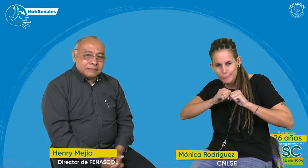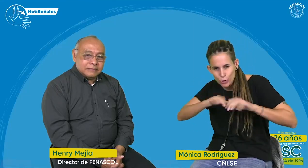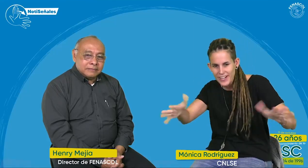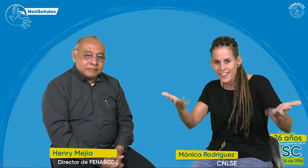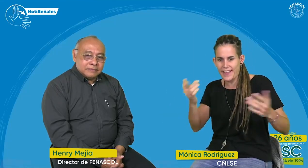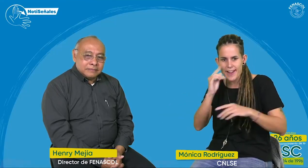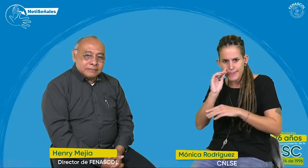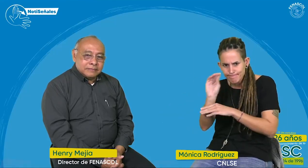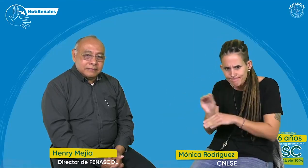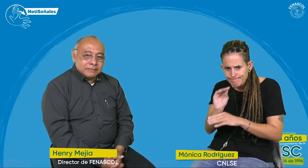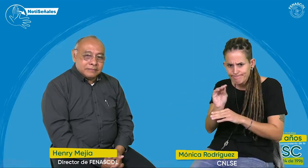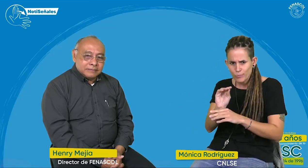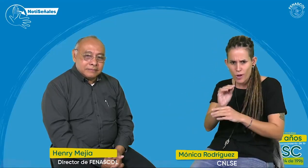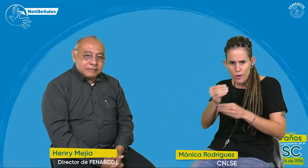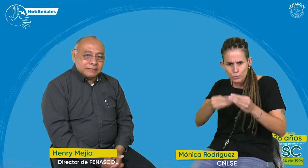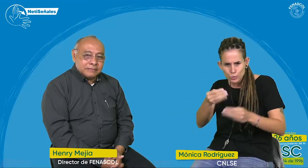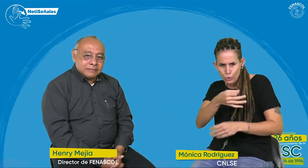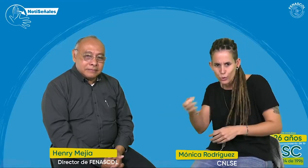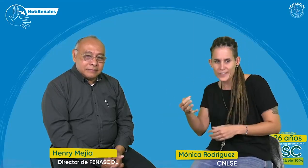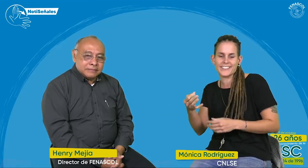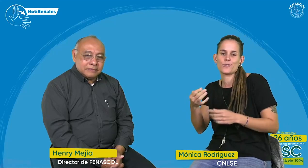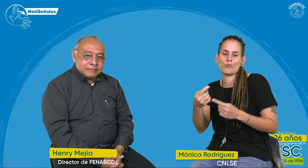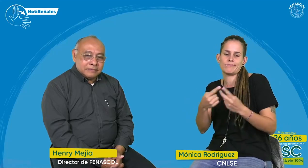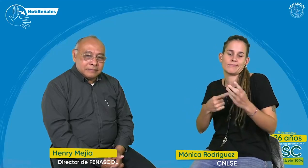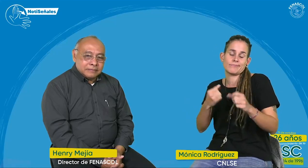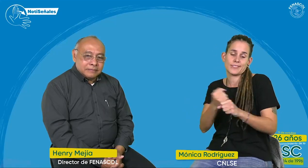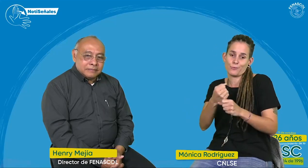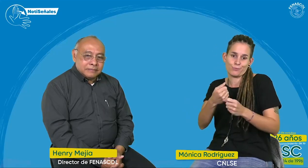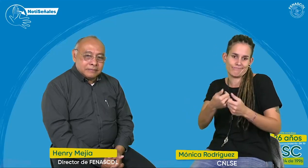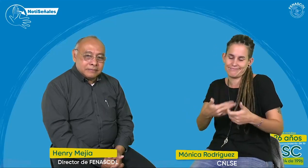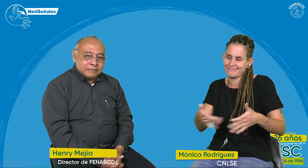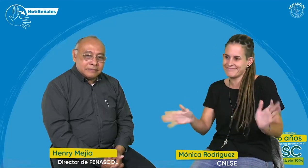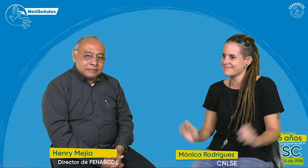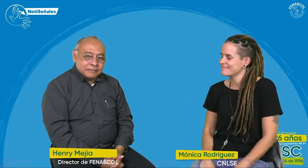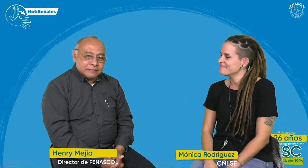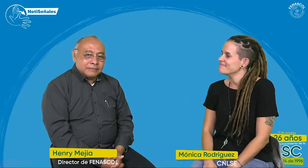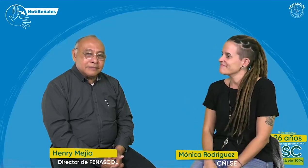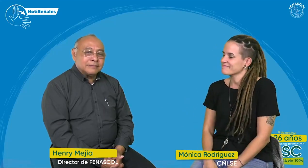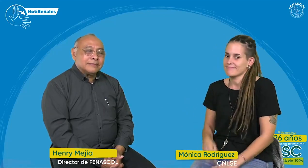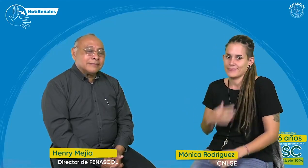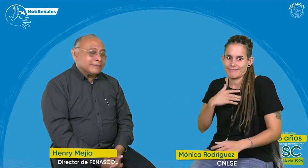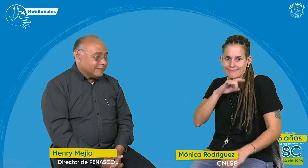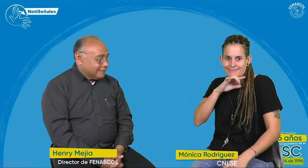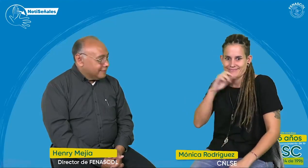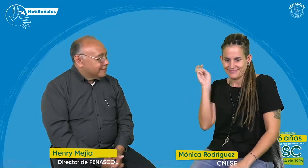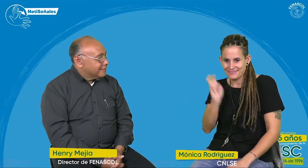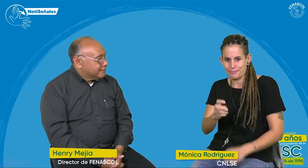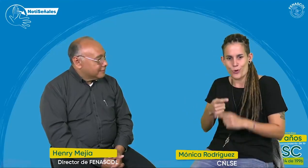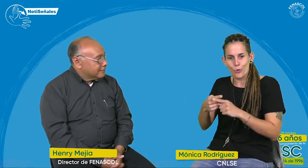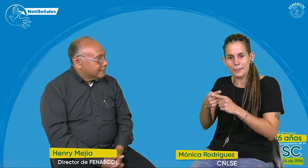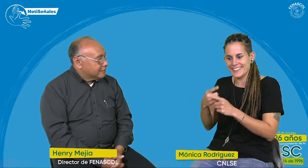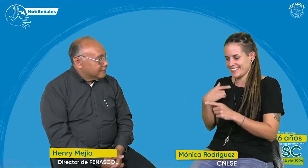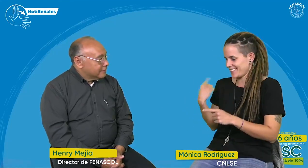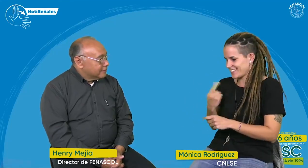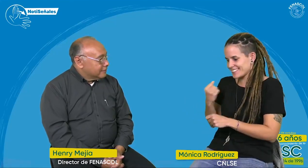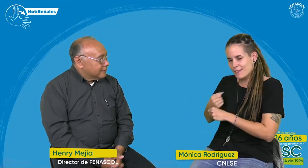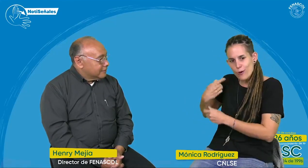centro se ocupa, mejor dicho, de velar, promover, difundir nuestra lengua en España. Estoy